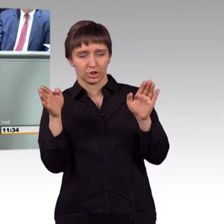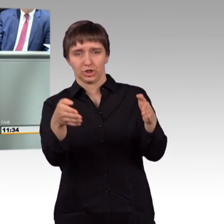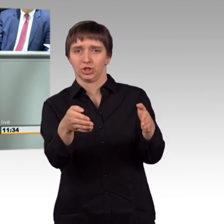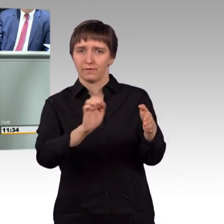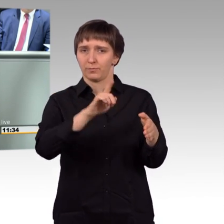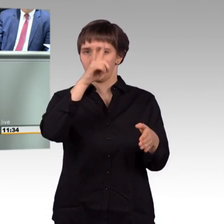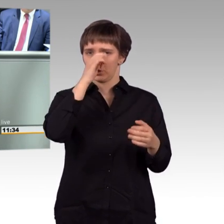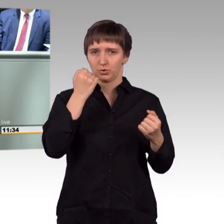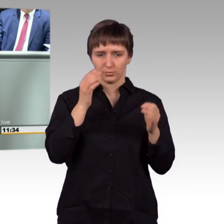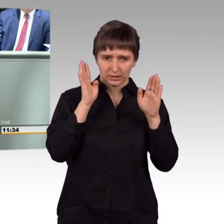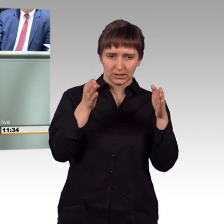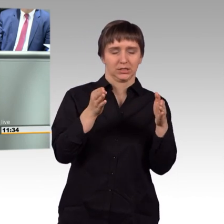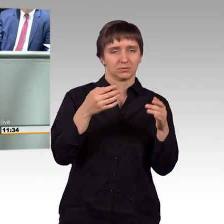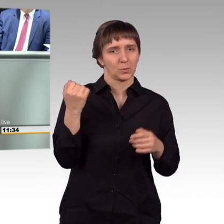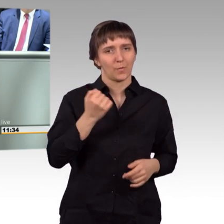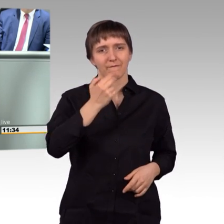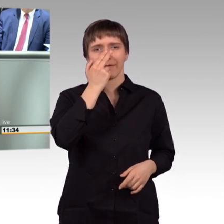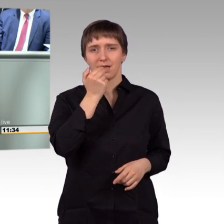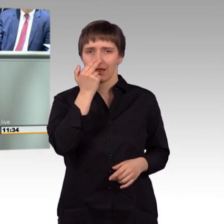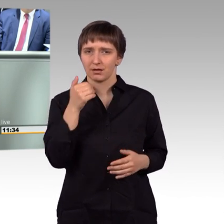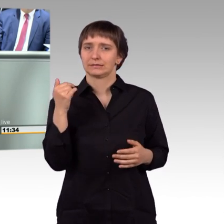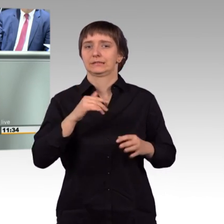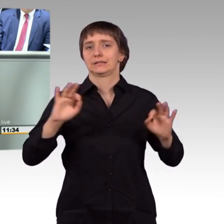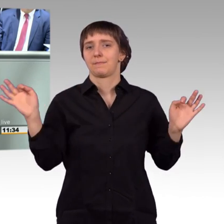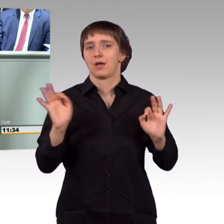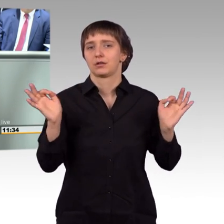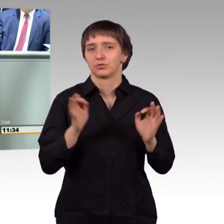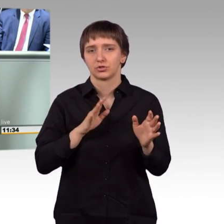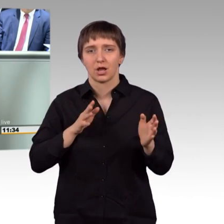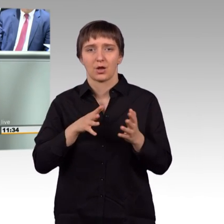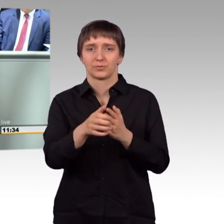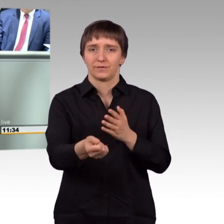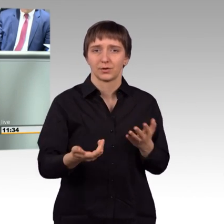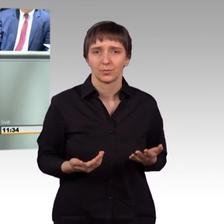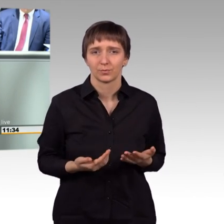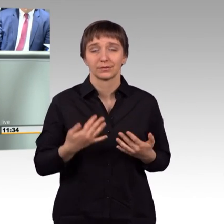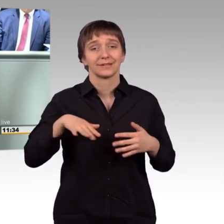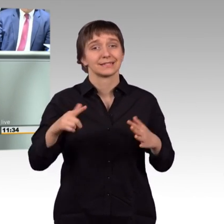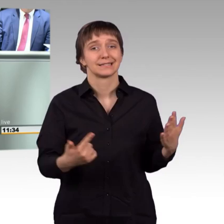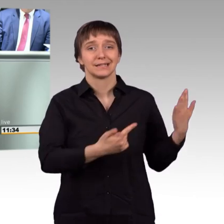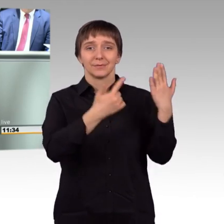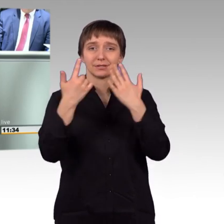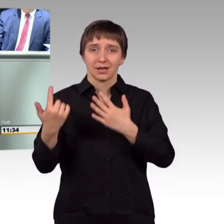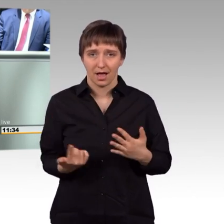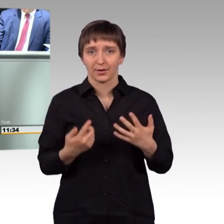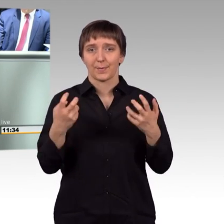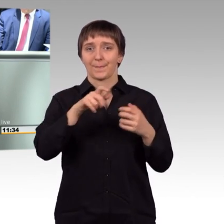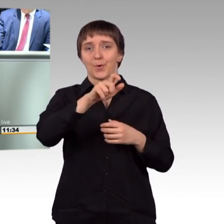mit ganz fatalen dramatischen Auswirkungen. Nach sieben Jahren Bürgerkrieg sind mehr als 400.000 Tode zu beklagen.